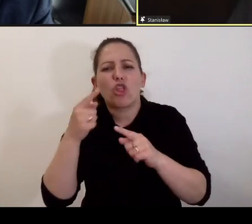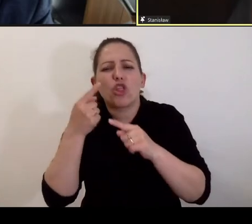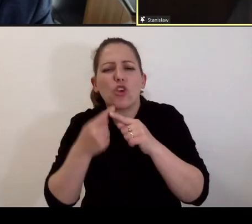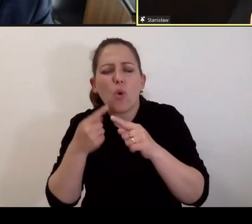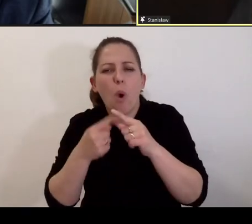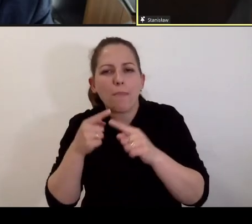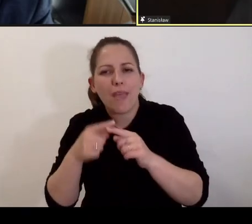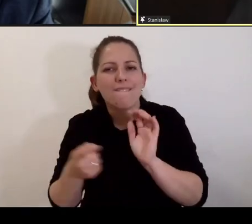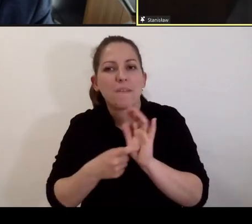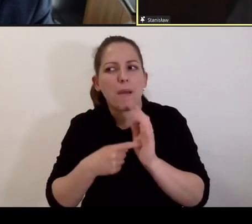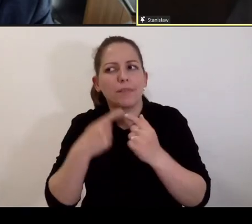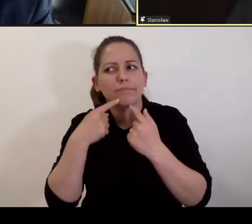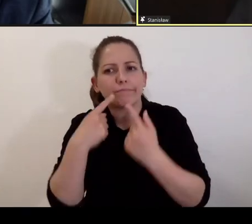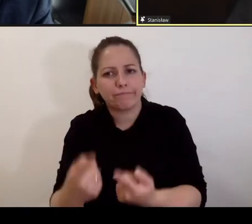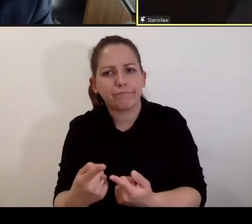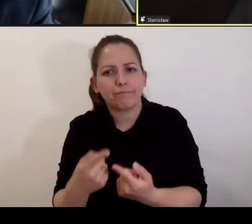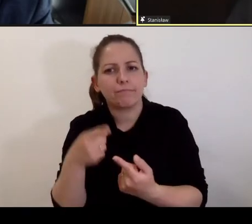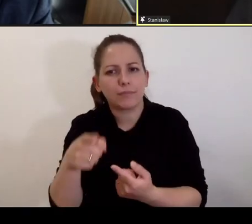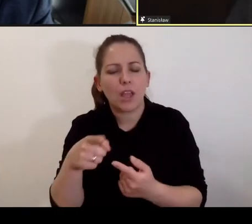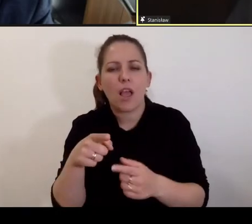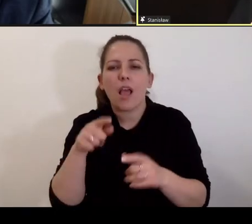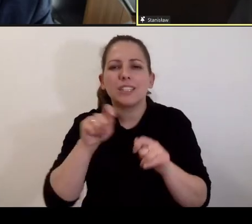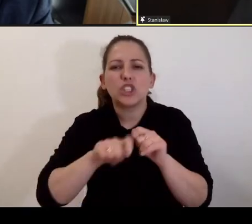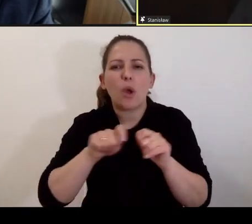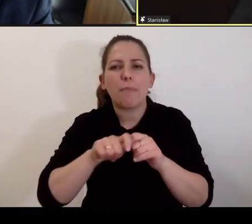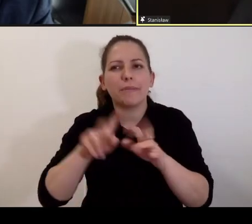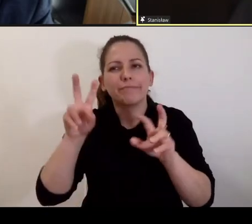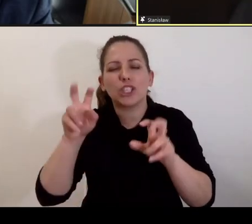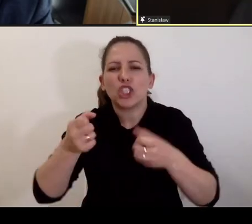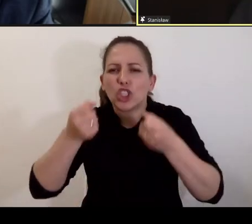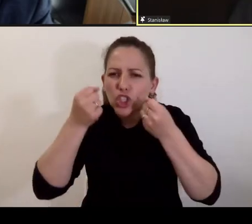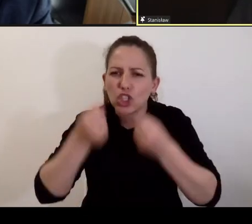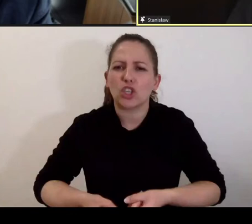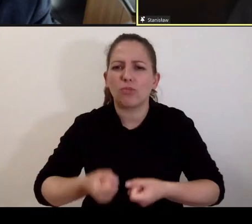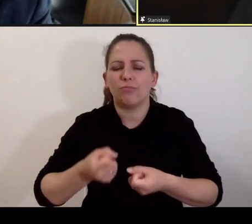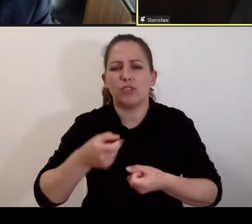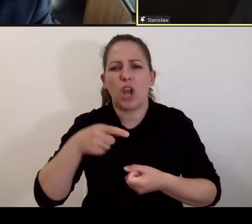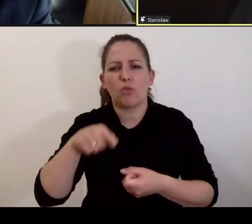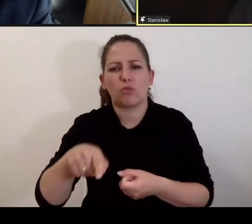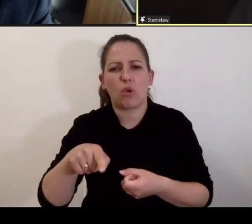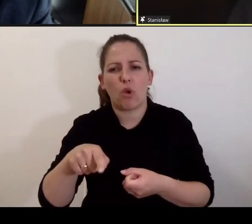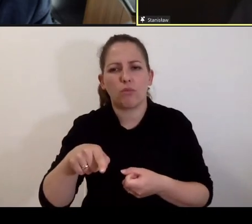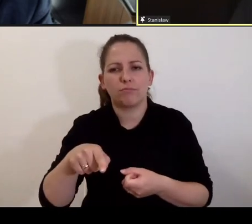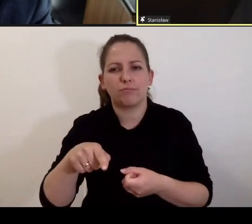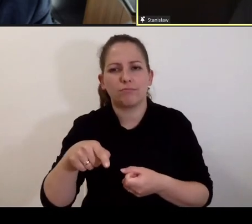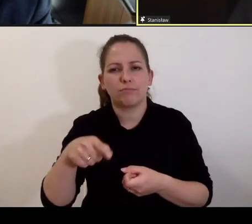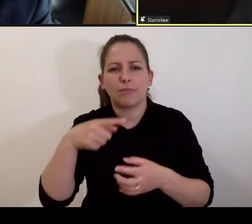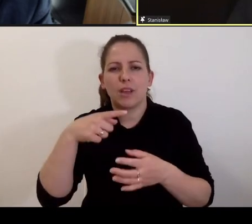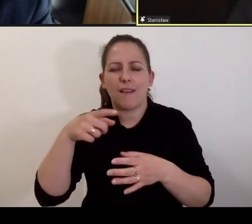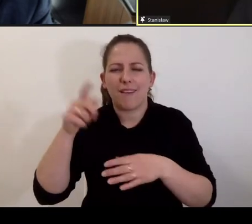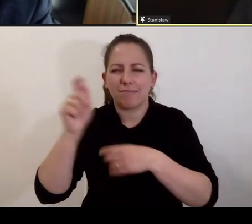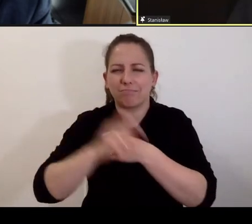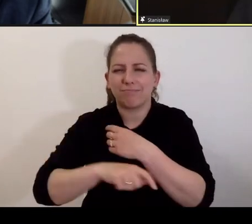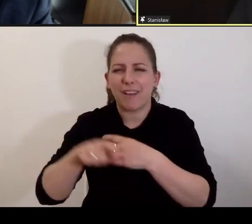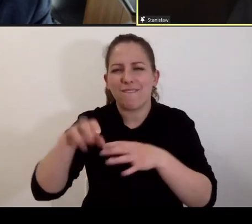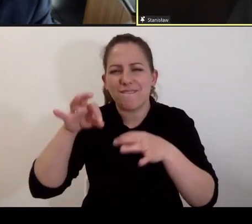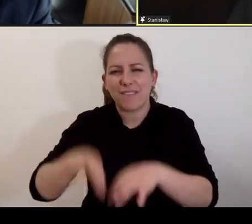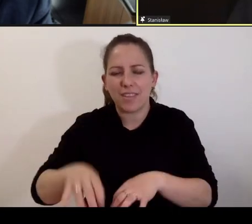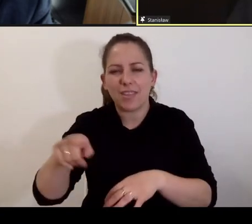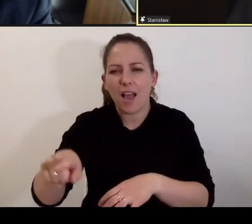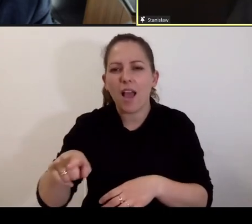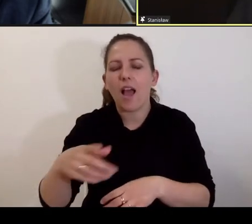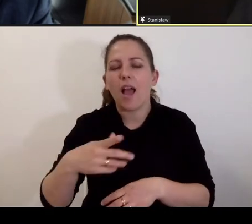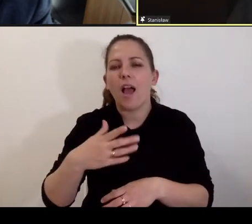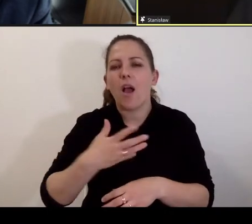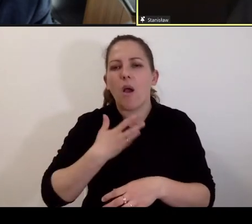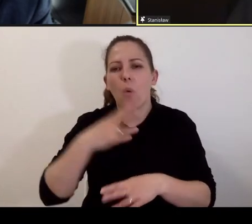wymagające stwierdzenia odpowiedniego stopnia ciężkości przewinienia, które miałoby być uznane